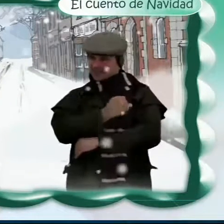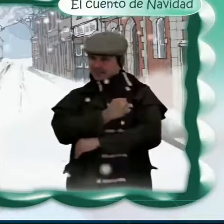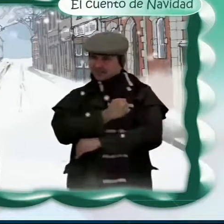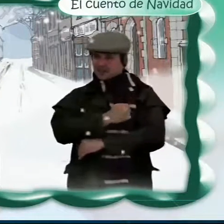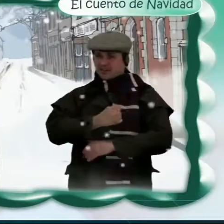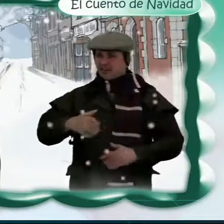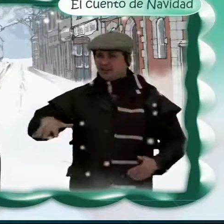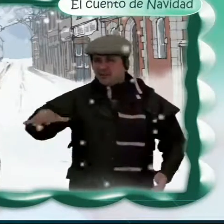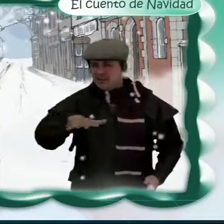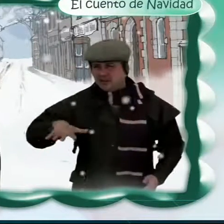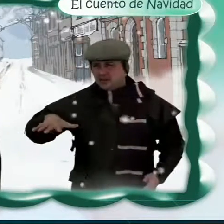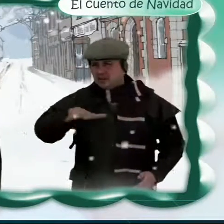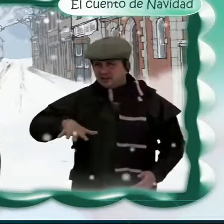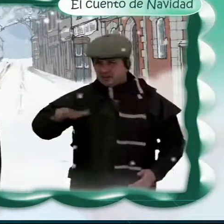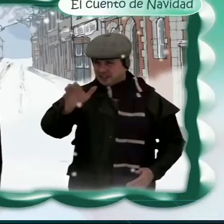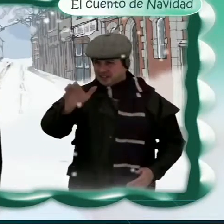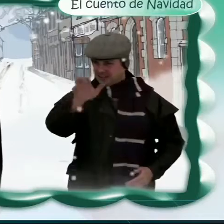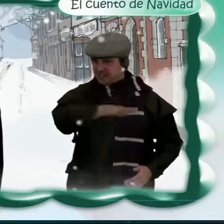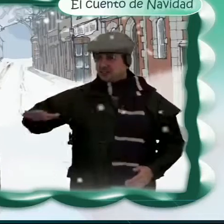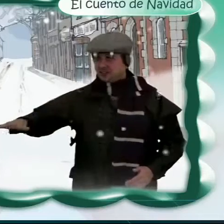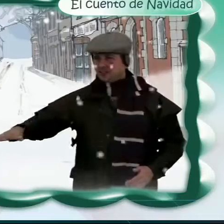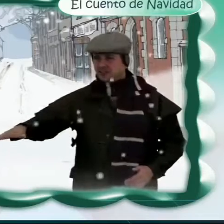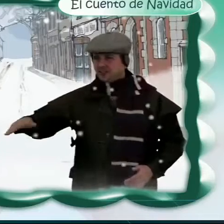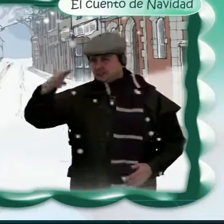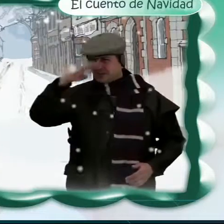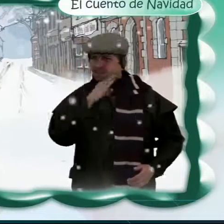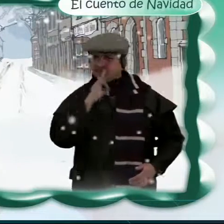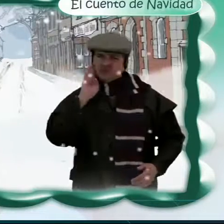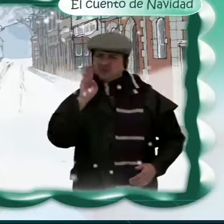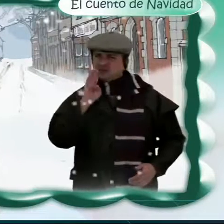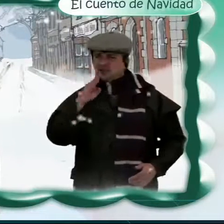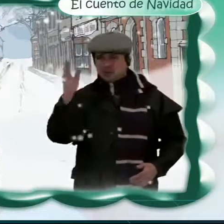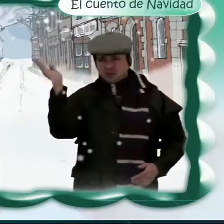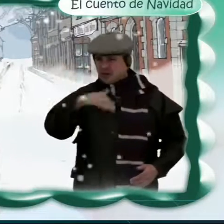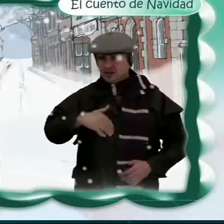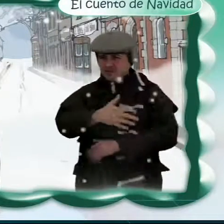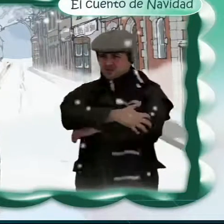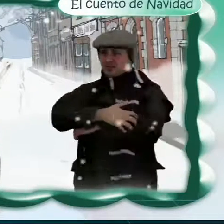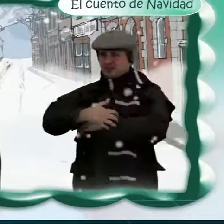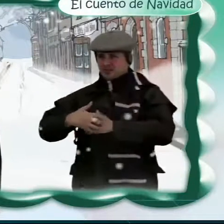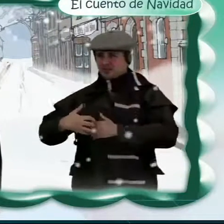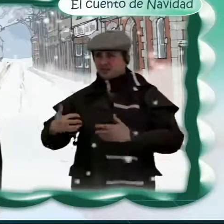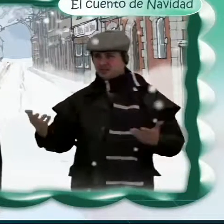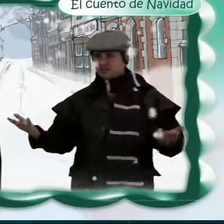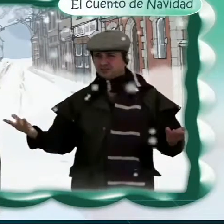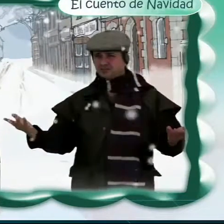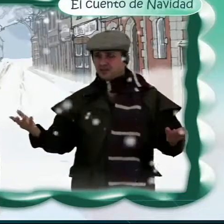¡Feliz Navidad, señor Scrooge! ¿Me podéis dar una ayuda para los niños huérfanos y los pobres del barrio?